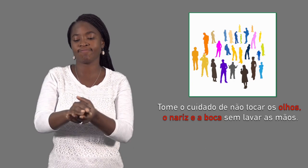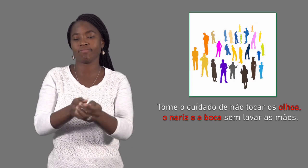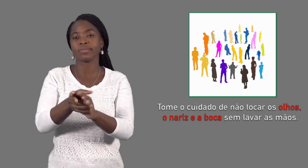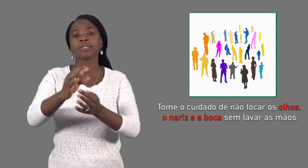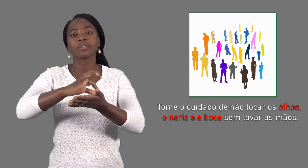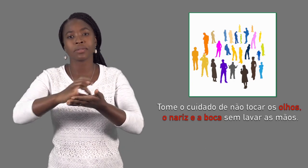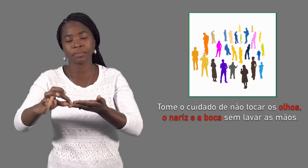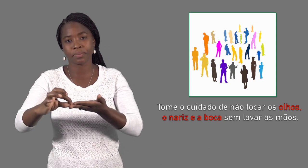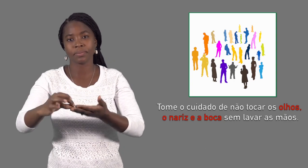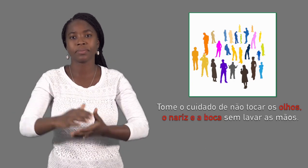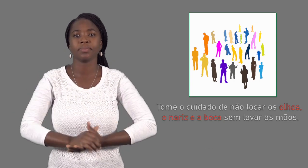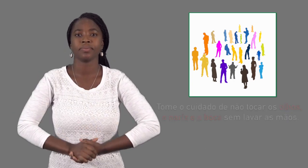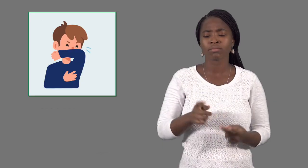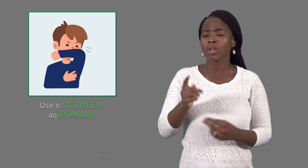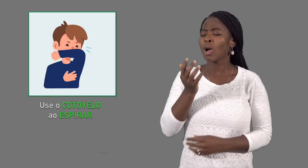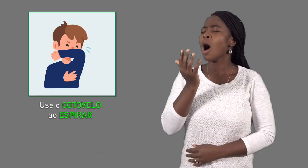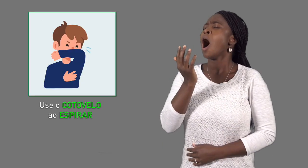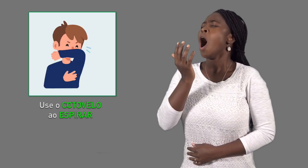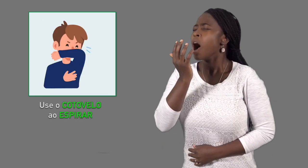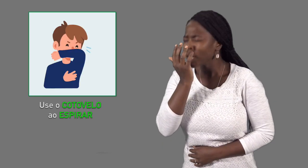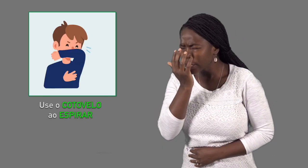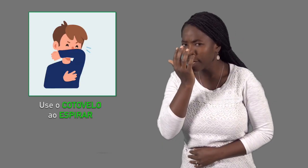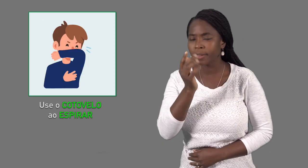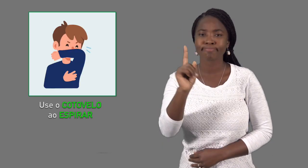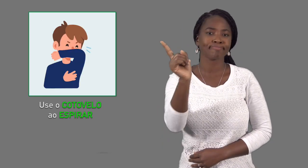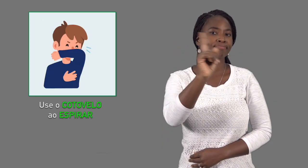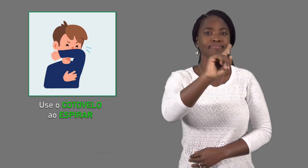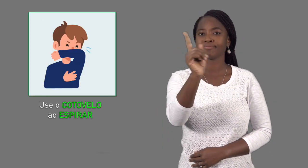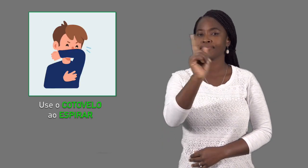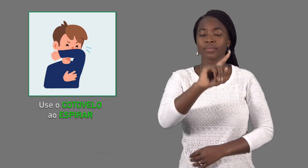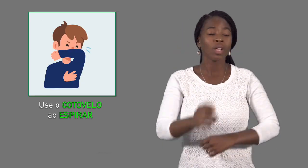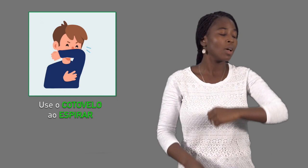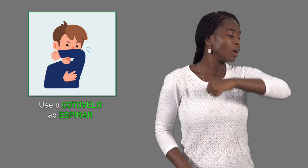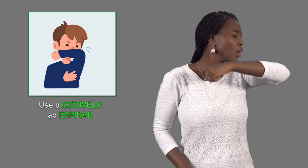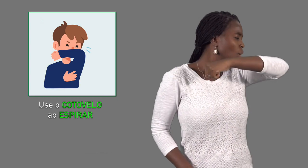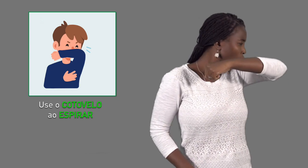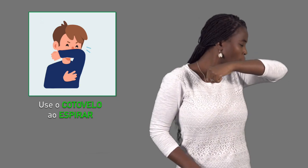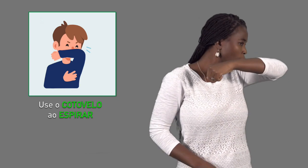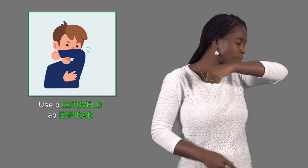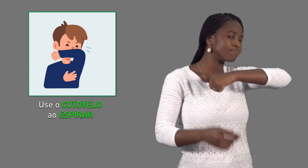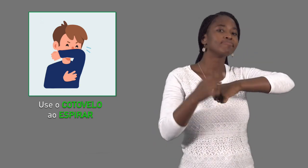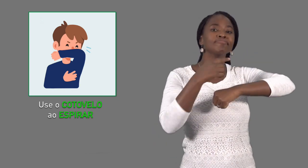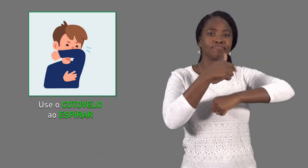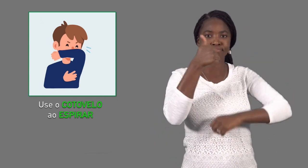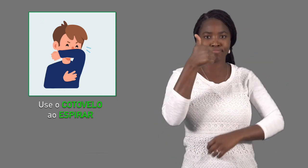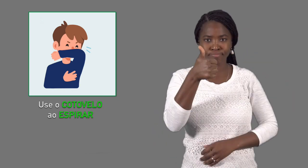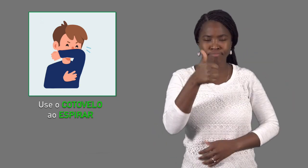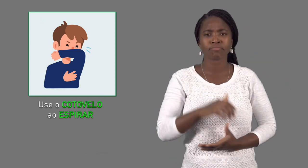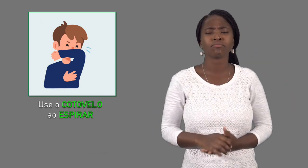estejam limpas. Não usar o lencinho à mão para expirar. O certo é usar